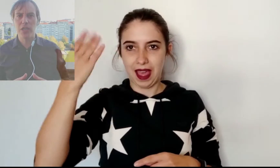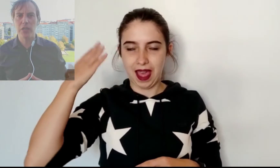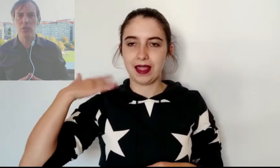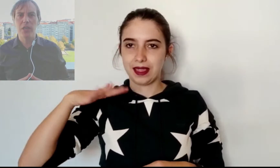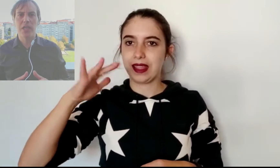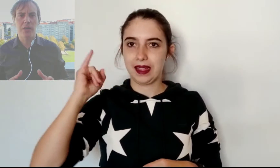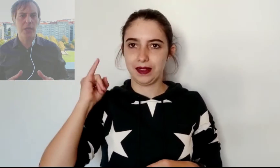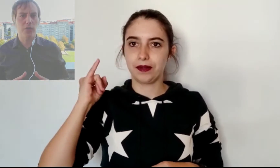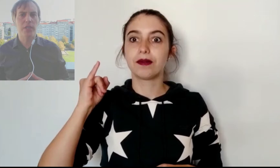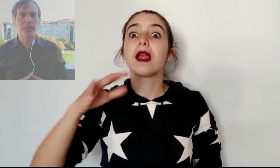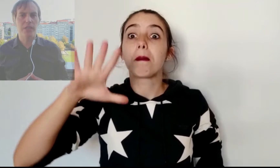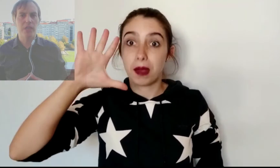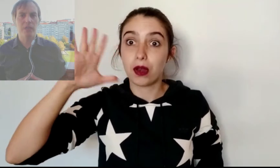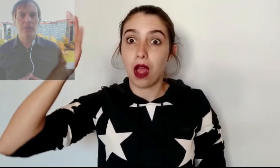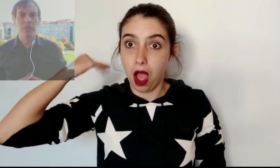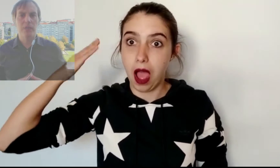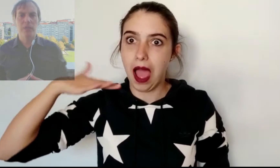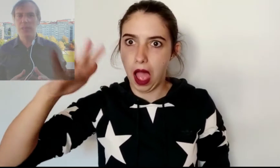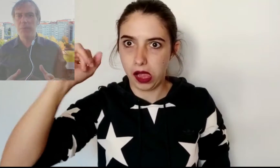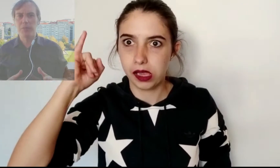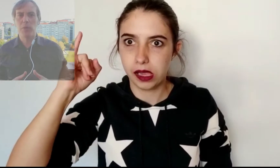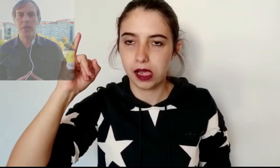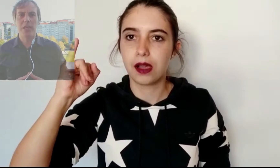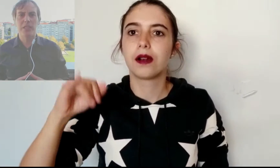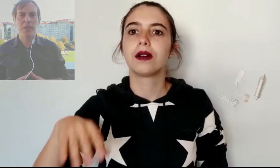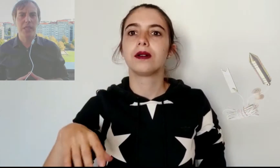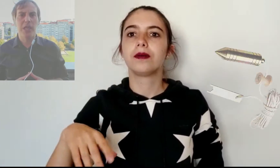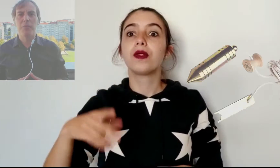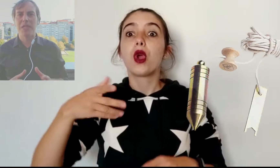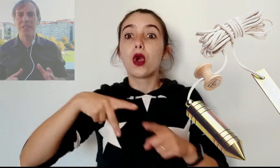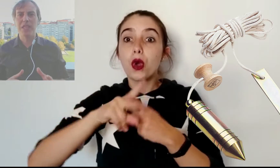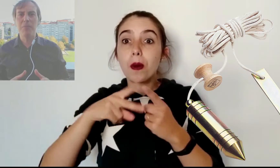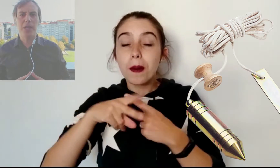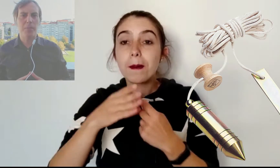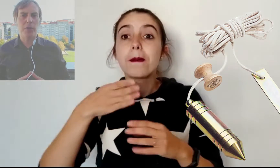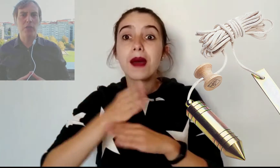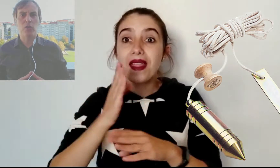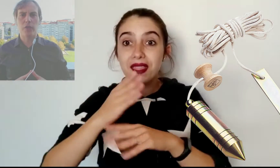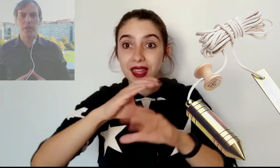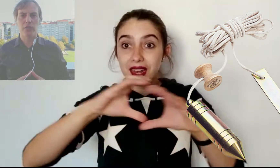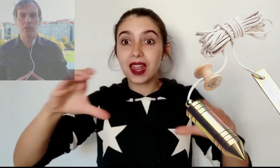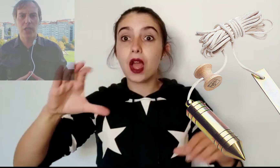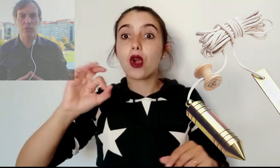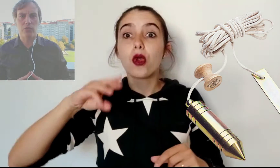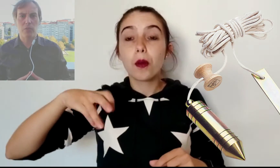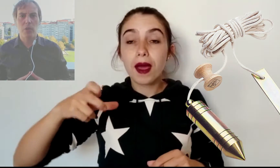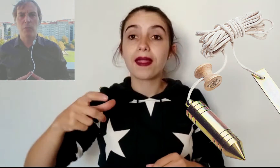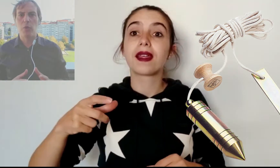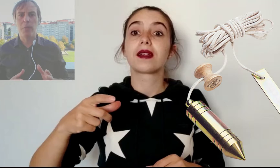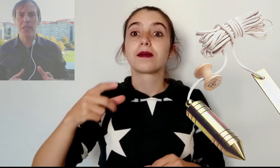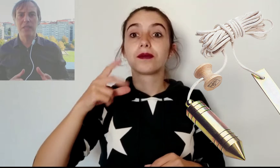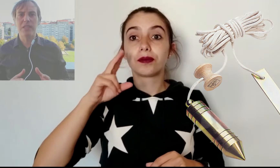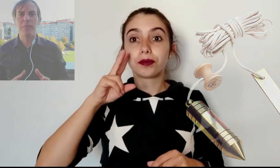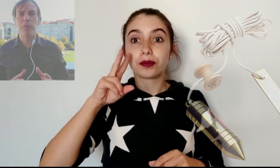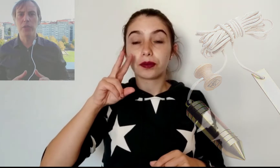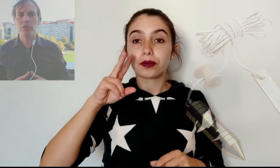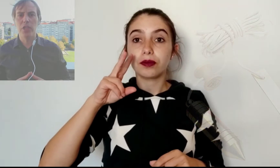claro que debieron existir. Simples plomadas de madera bastarían para poder conocer estos datos, plomadas que pudieron ser